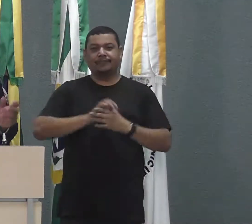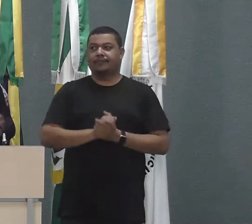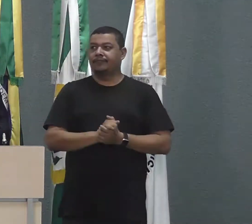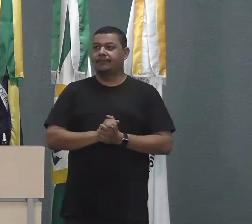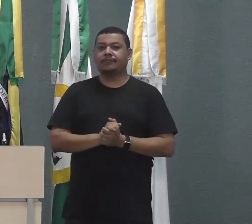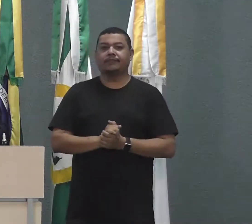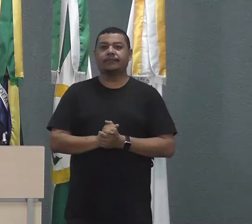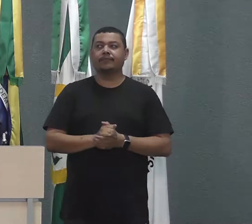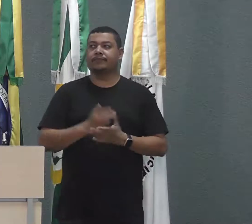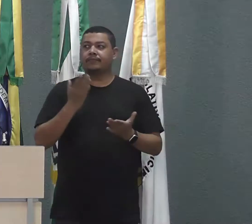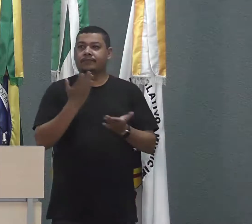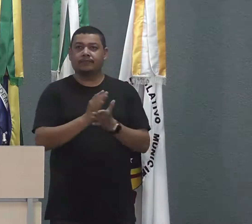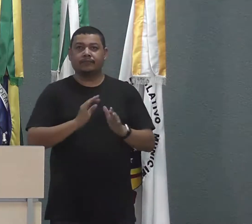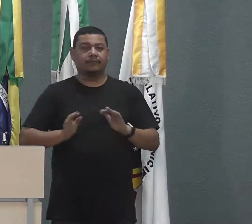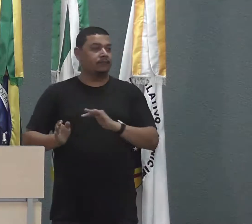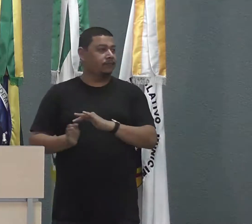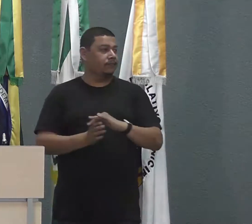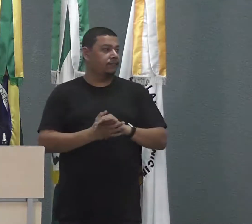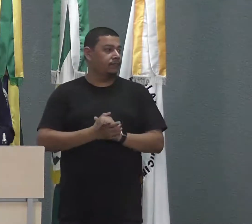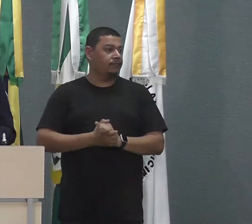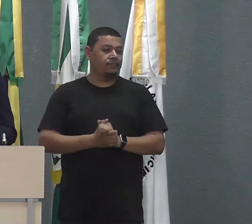E para finalizar o meu discurso, presidente,